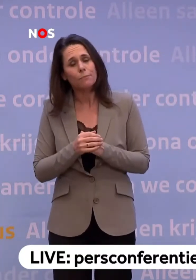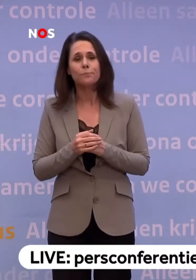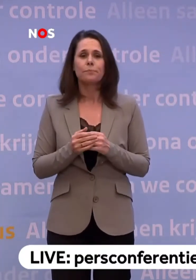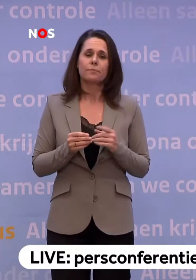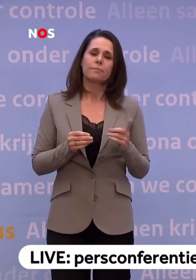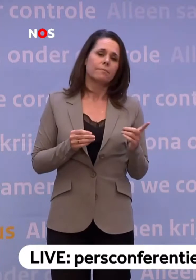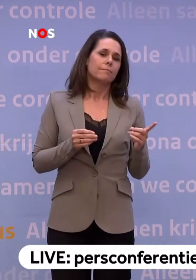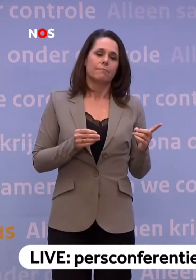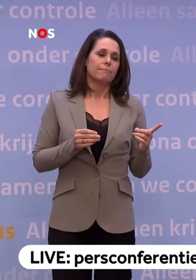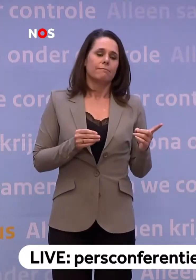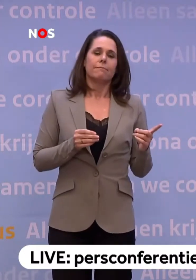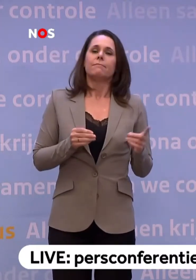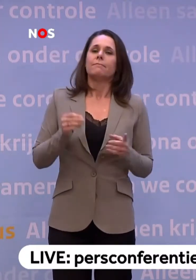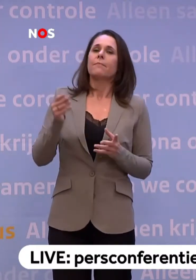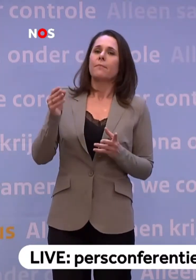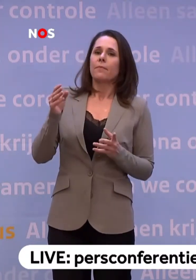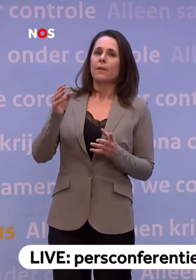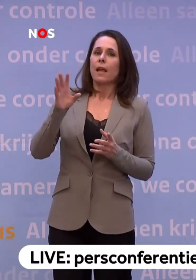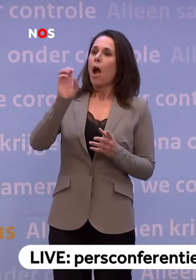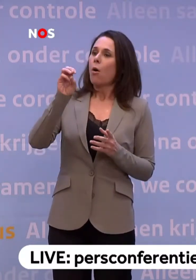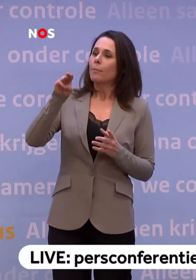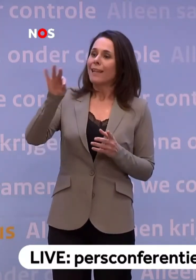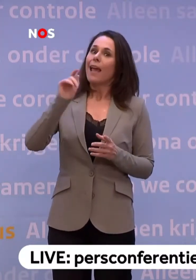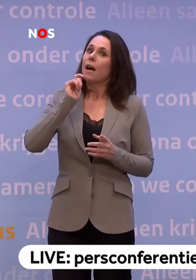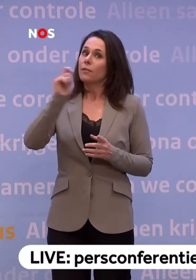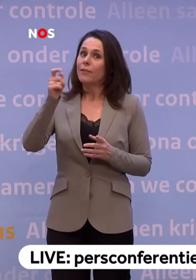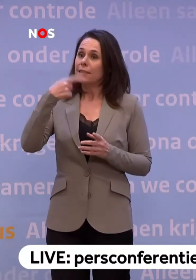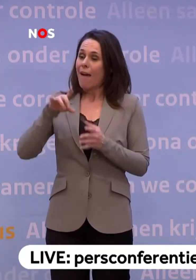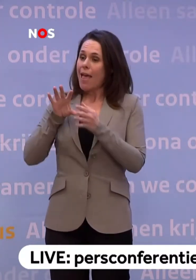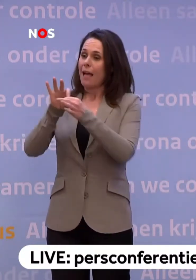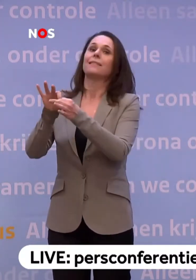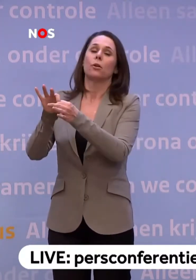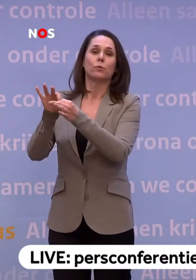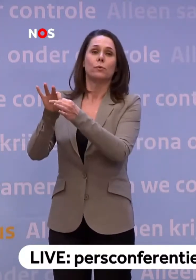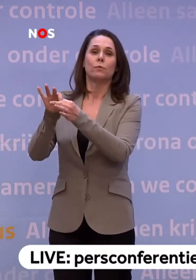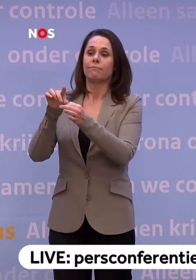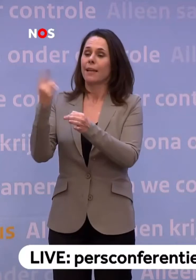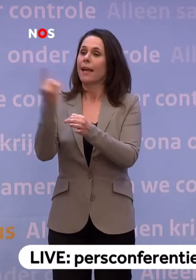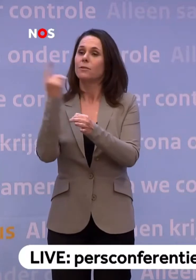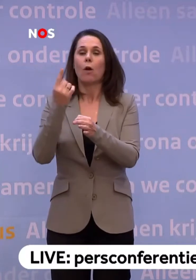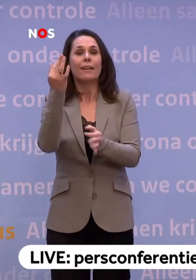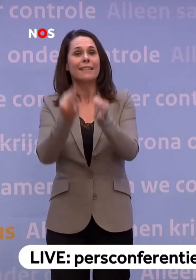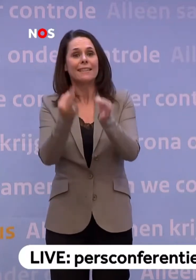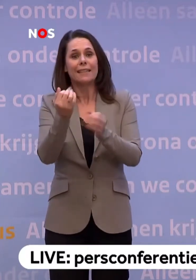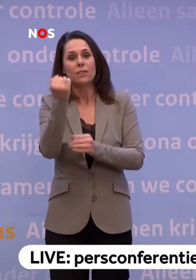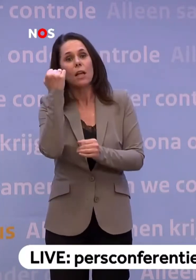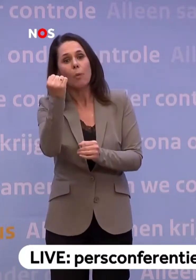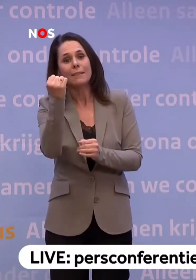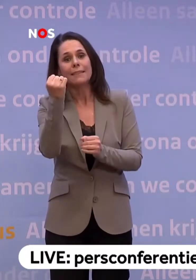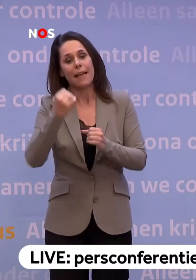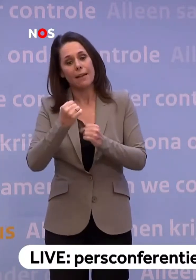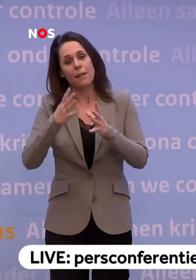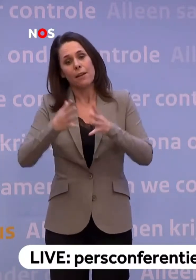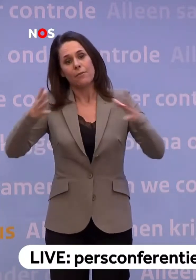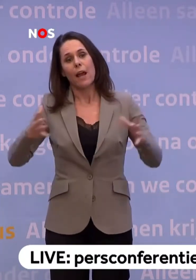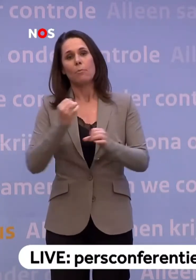wij sluiten aan bij het advies van het Outbreak Management Team. Het advies dat gaat onder andere over de verruiming van de testcapaciteit... ...van de